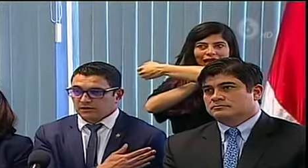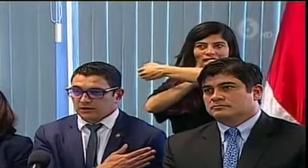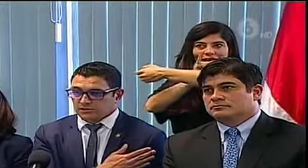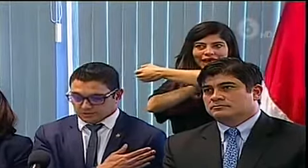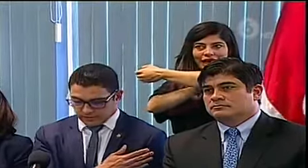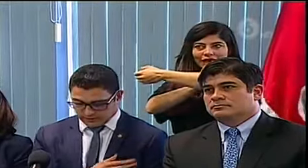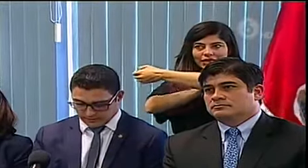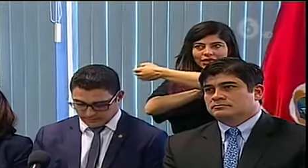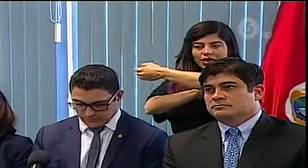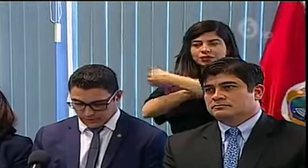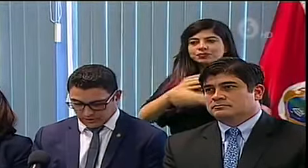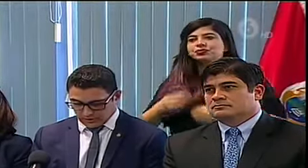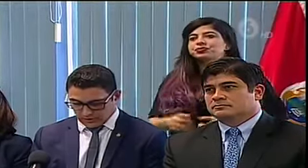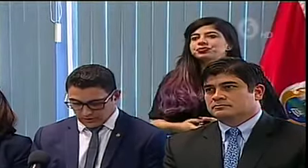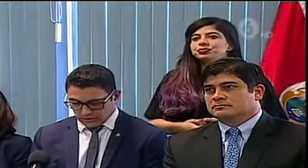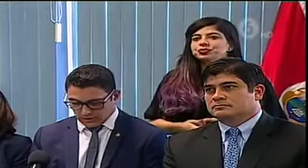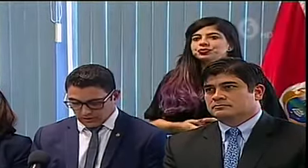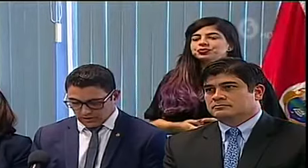queden en esa parte.